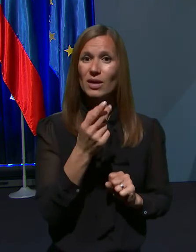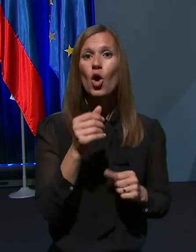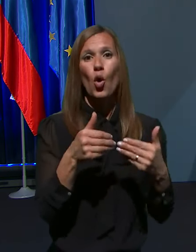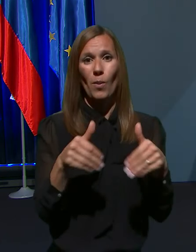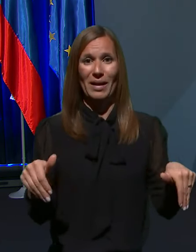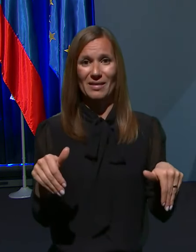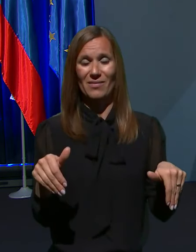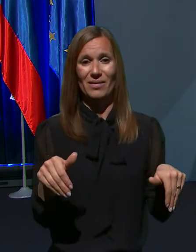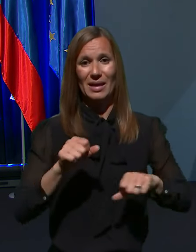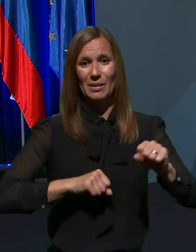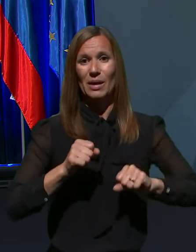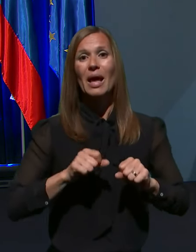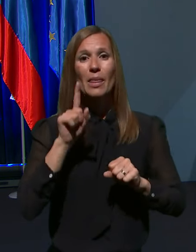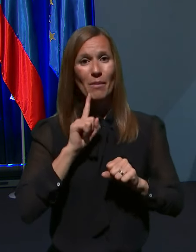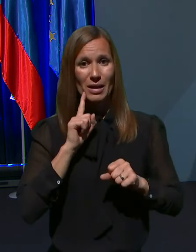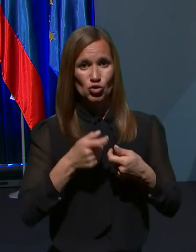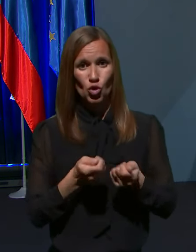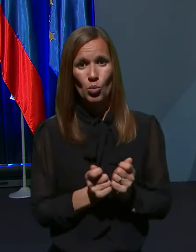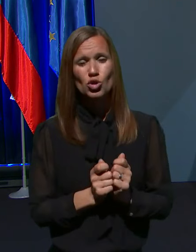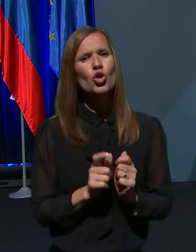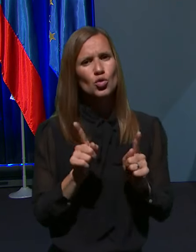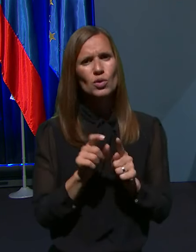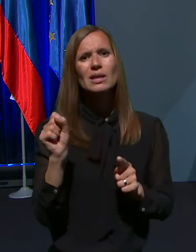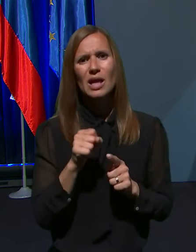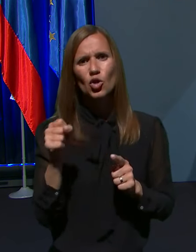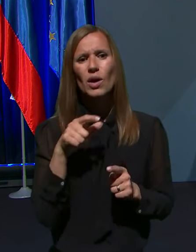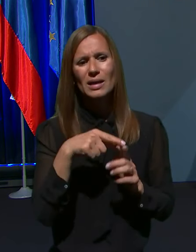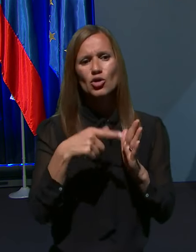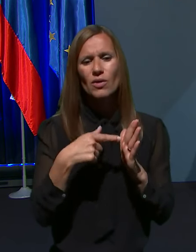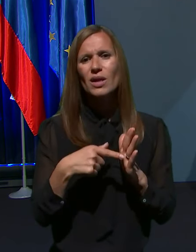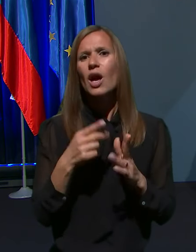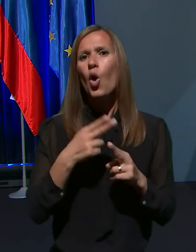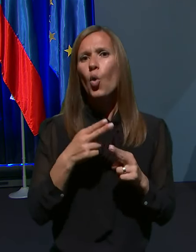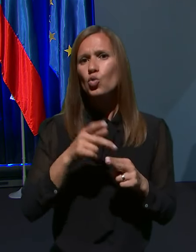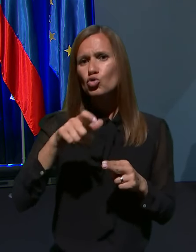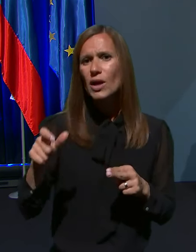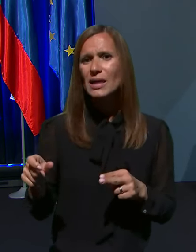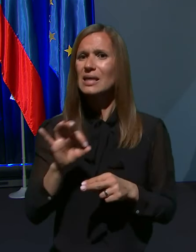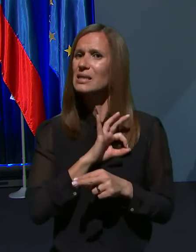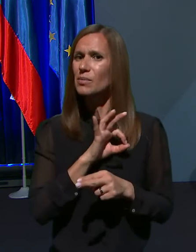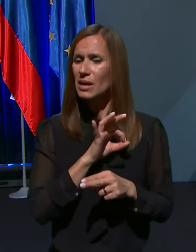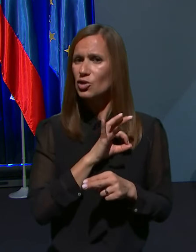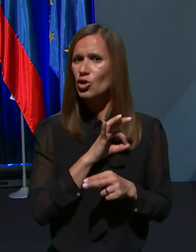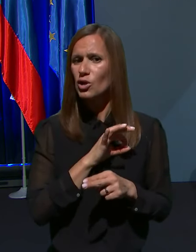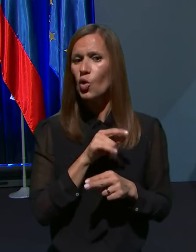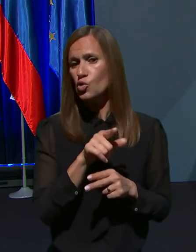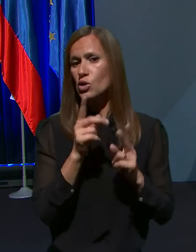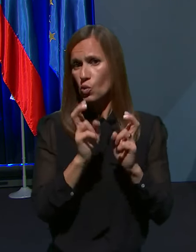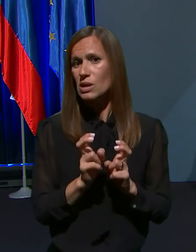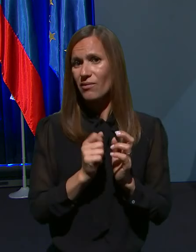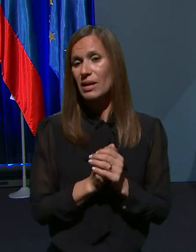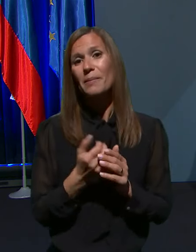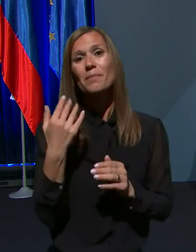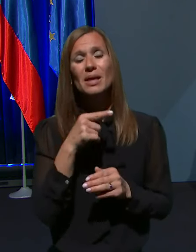matično občino, tudi zato, ker so se te številke okuženjih in smrtnih žrtev zdaj nekako ustavile. Prej ste